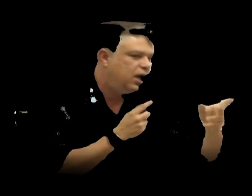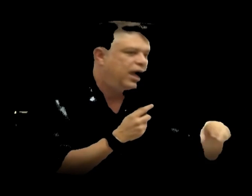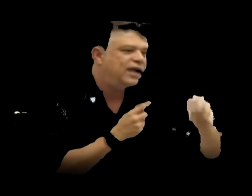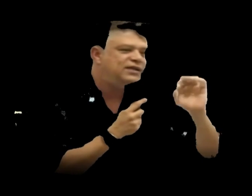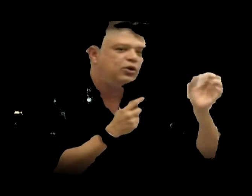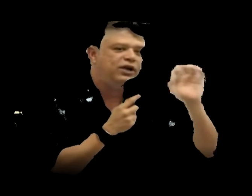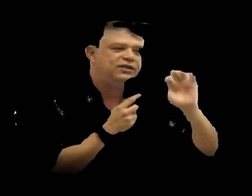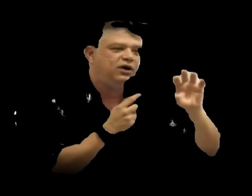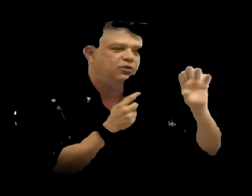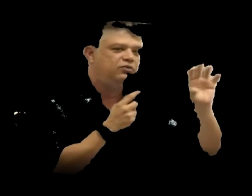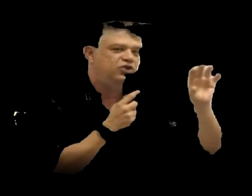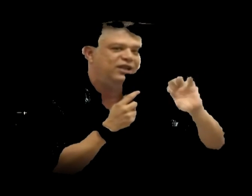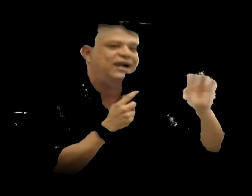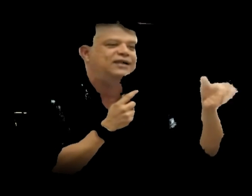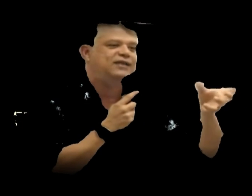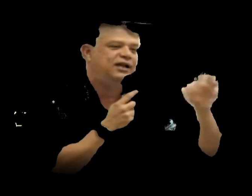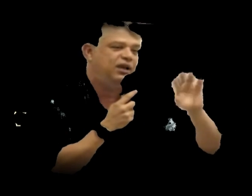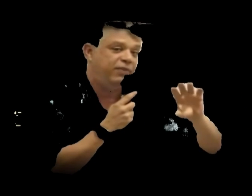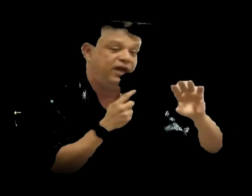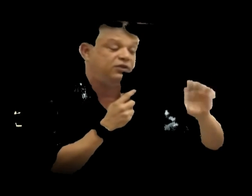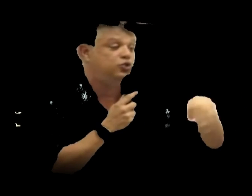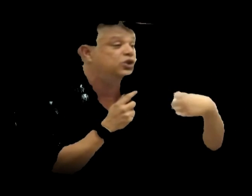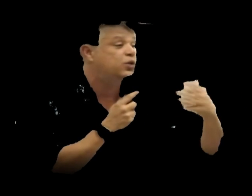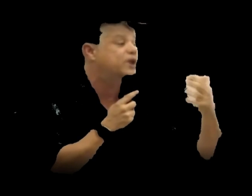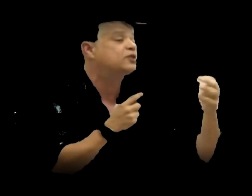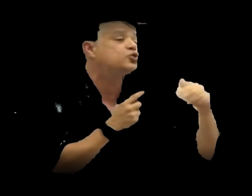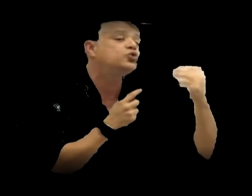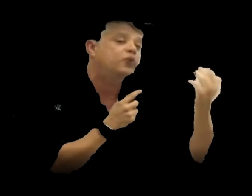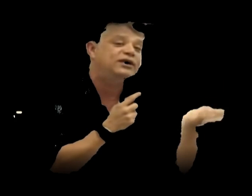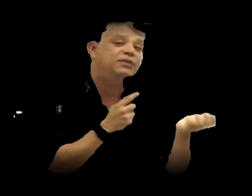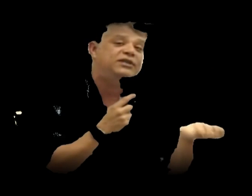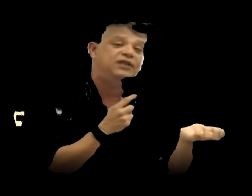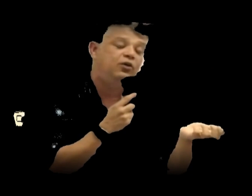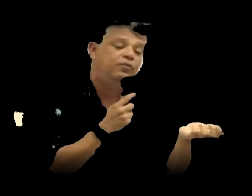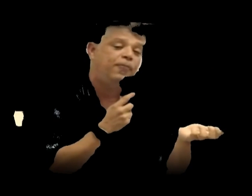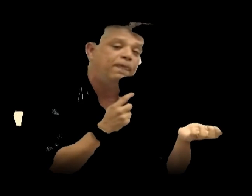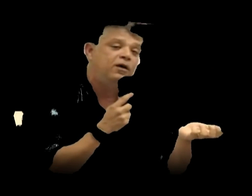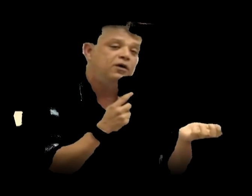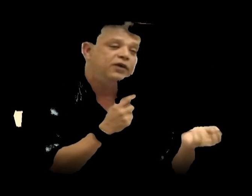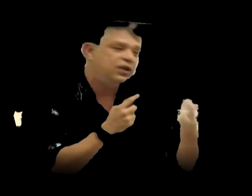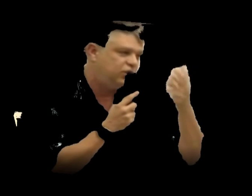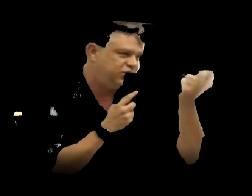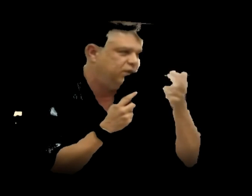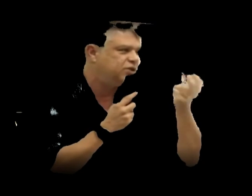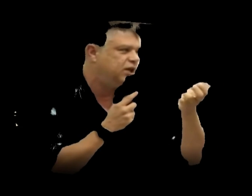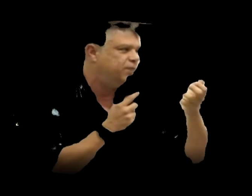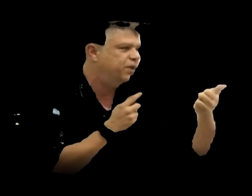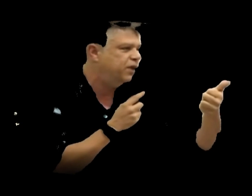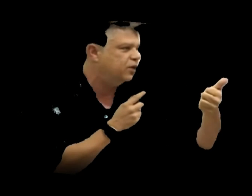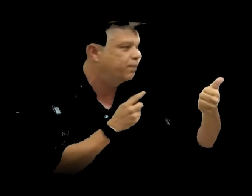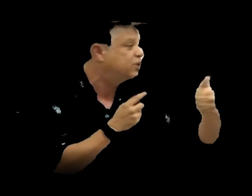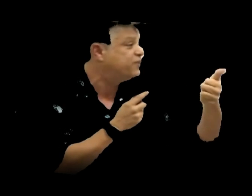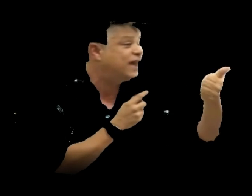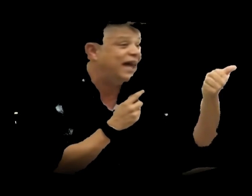Essa conexão generalizada e aberta, junto com essa emissão, o nós temos aí? Primeiro, poder falar.